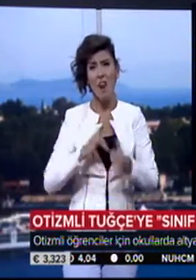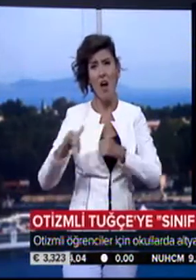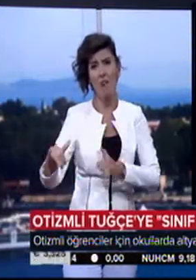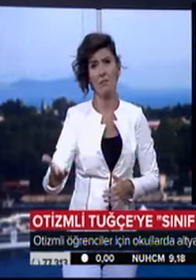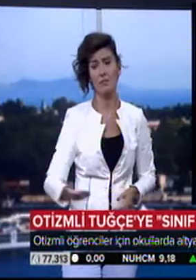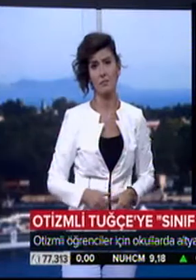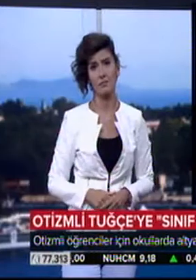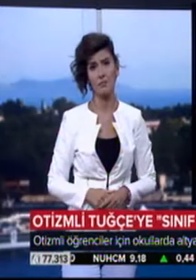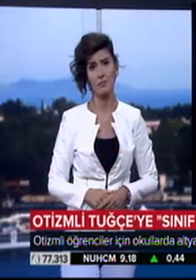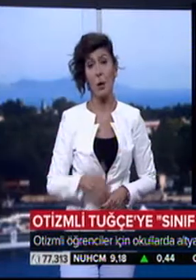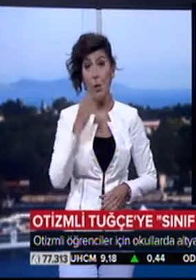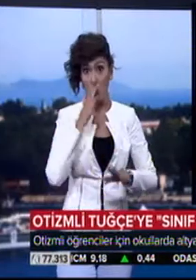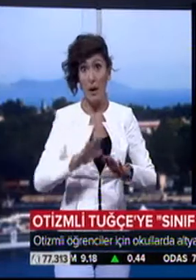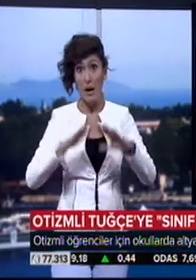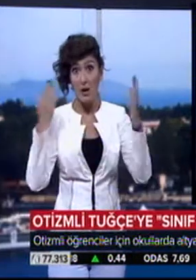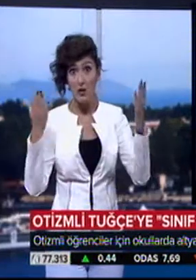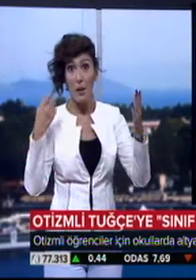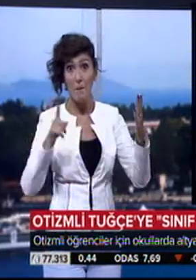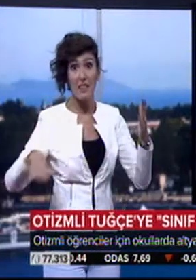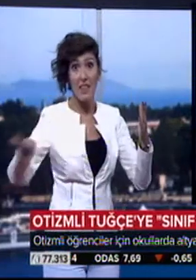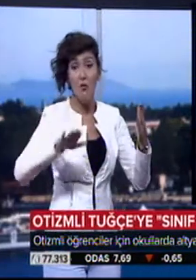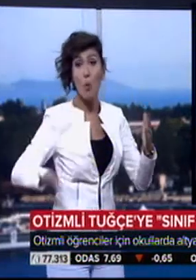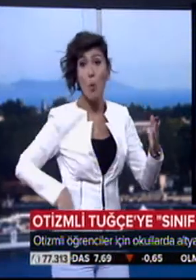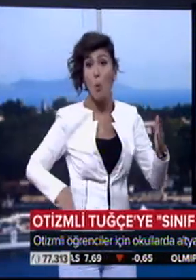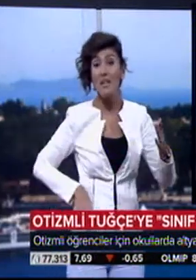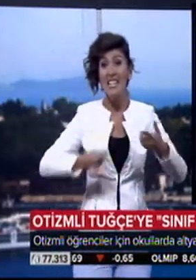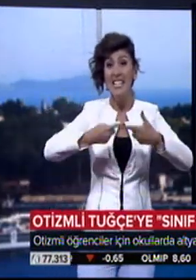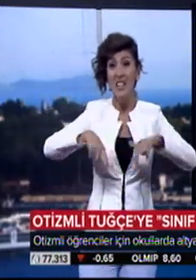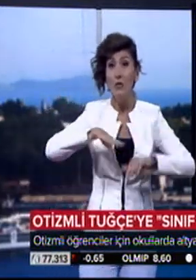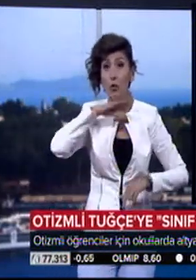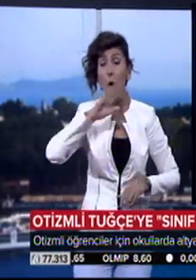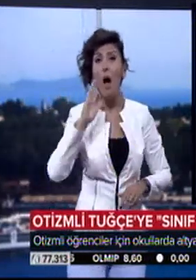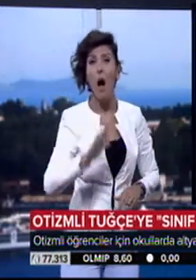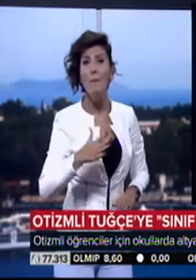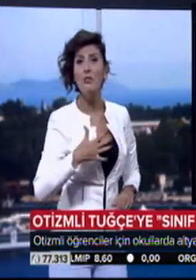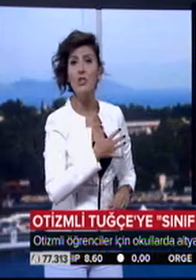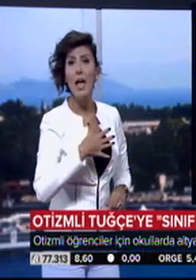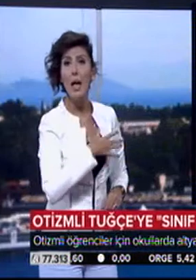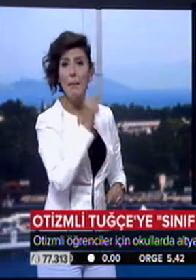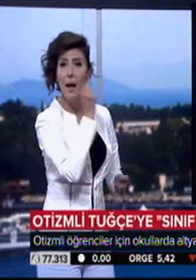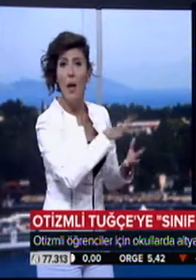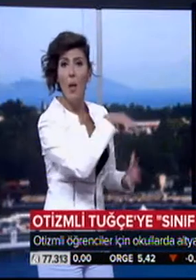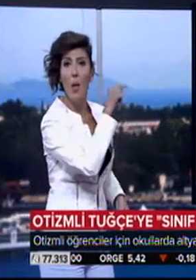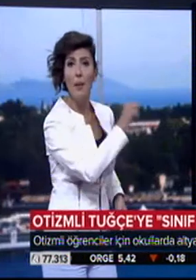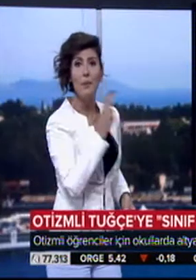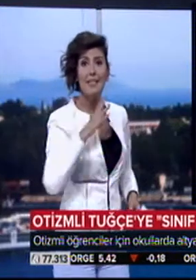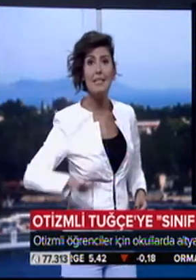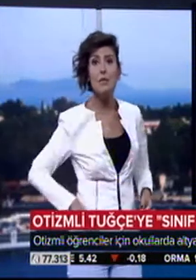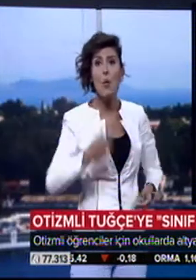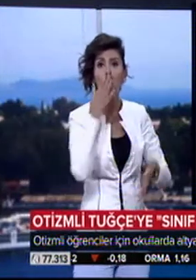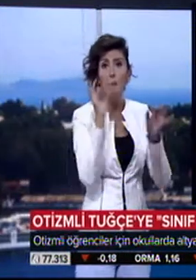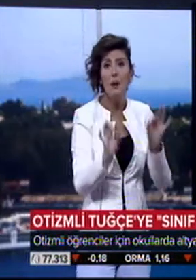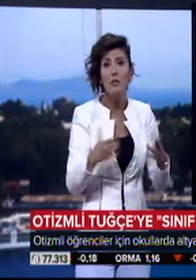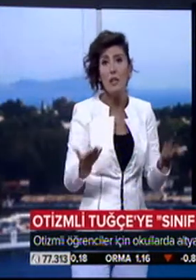var. Okullar açıldı, binlerce öğrenci sınıfları doldurdu ama CHP'li Çetin Arık'ın kızı Tuğçe okula